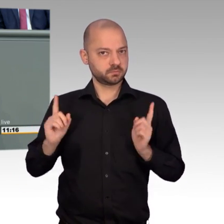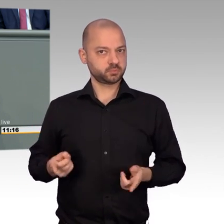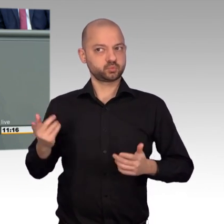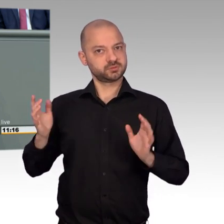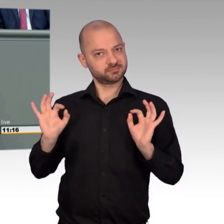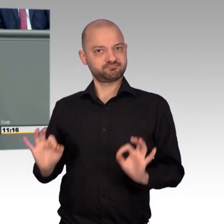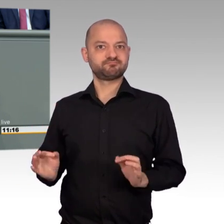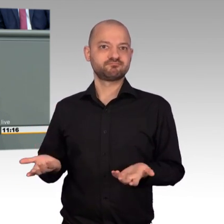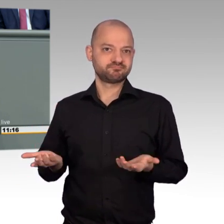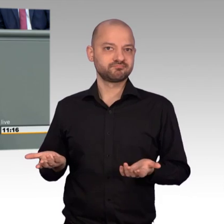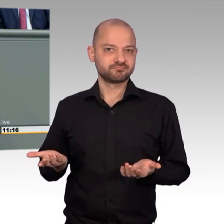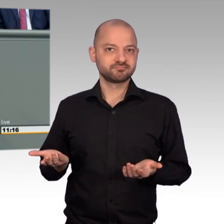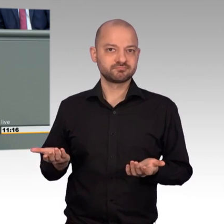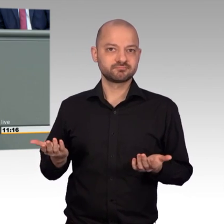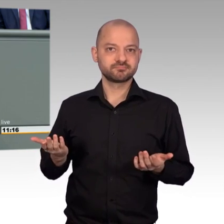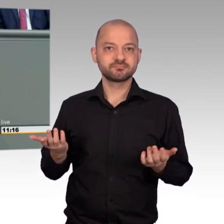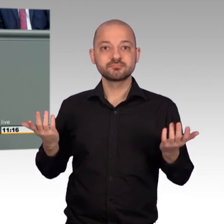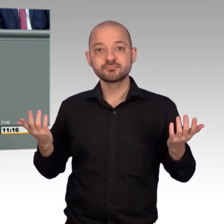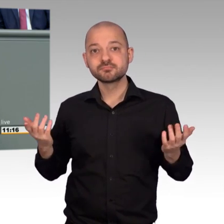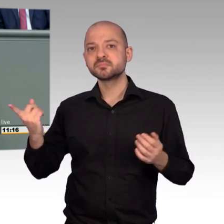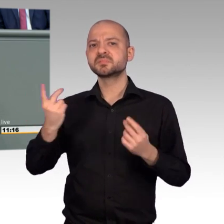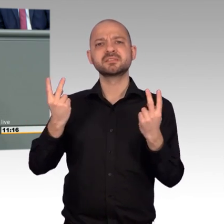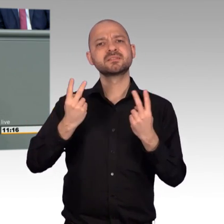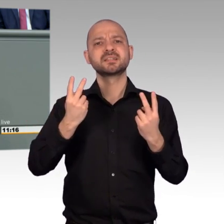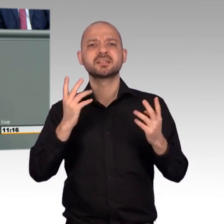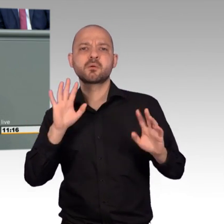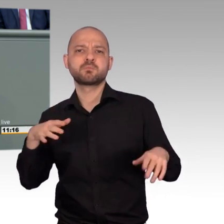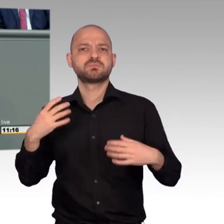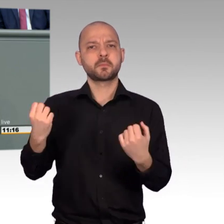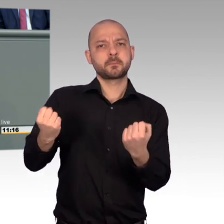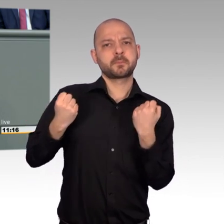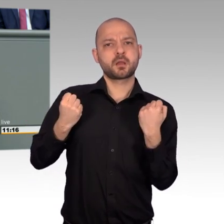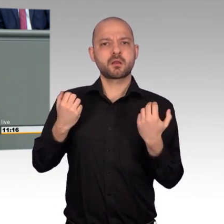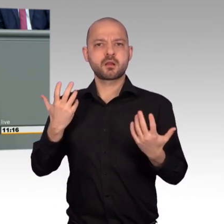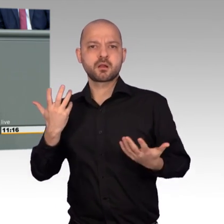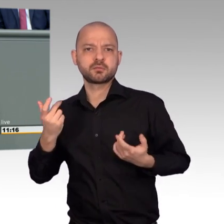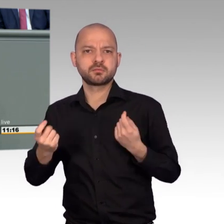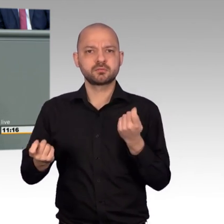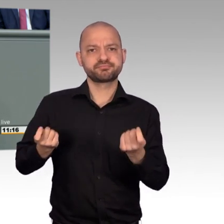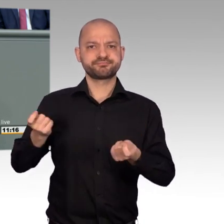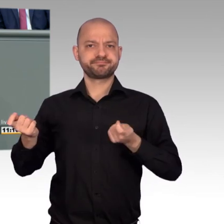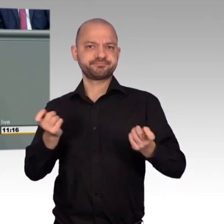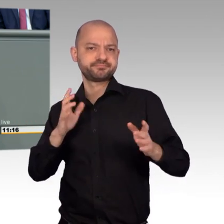muss und sich nicht schlicht und ergreifend als eine Macht verstehen darf, die hegemonialen Einfluss jetzt